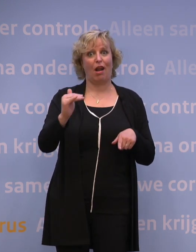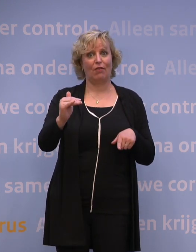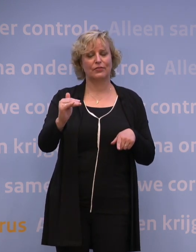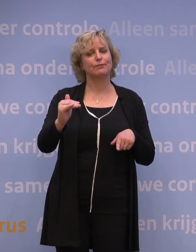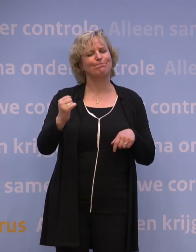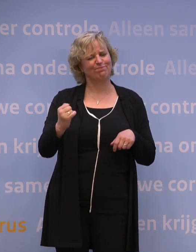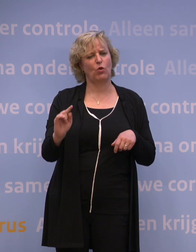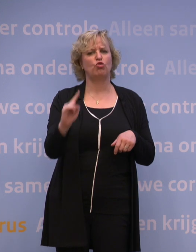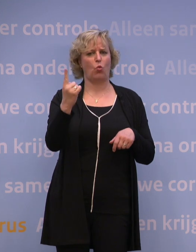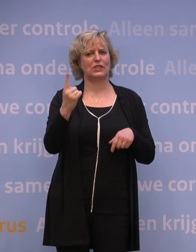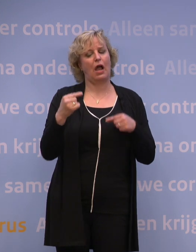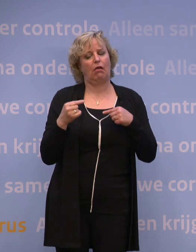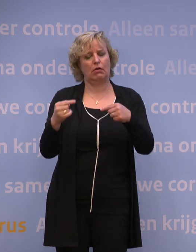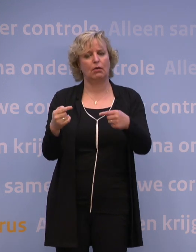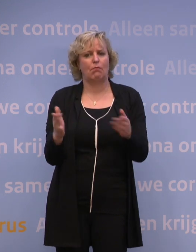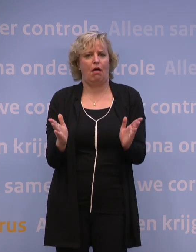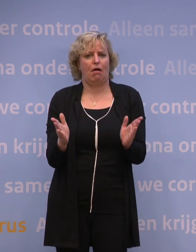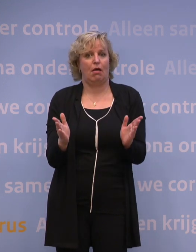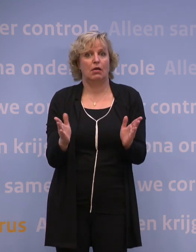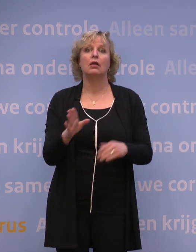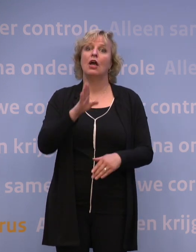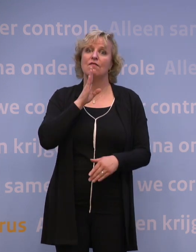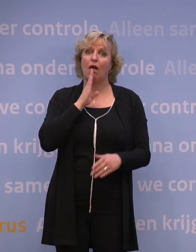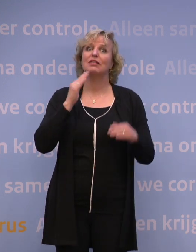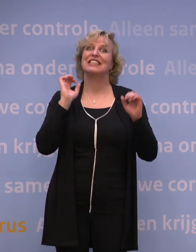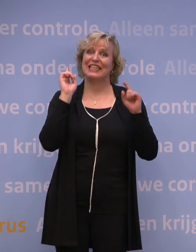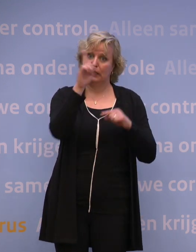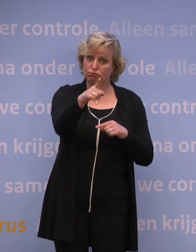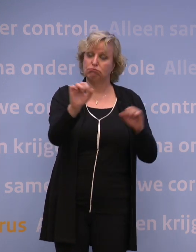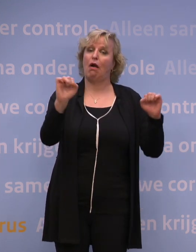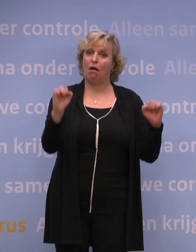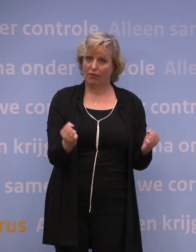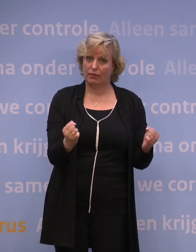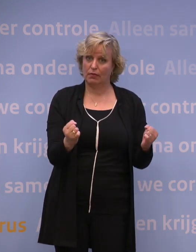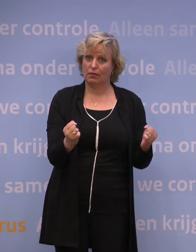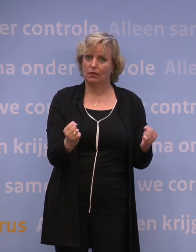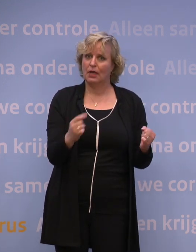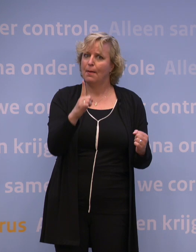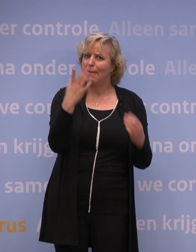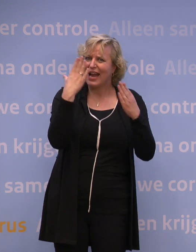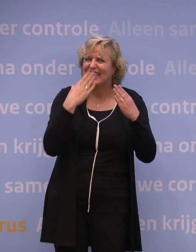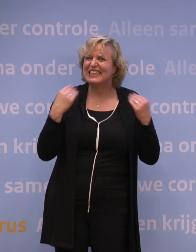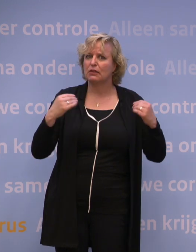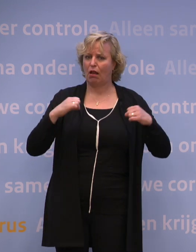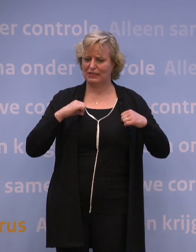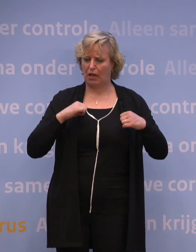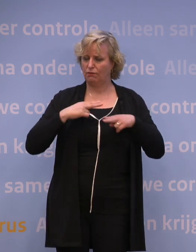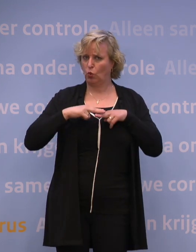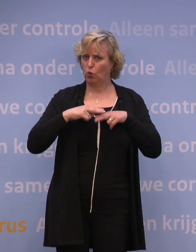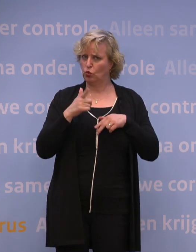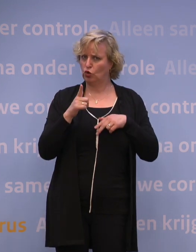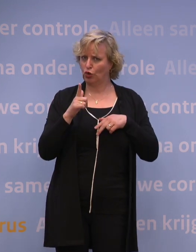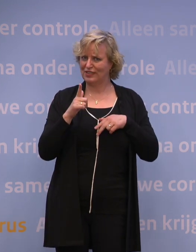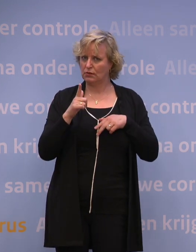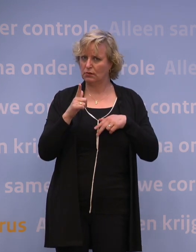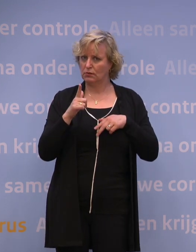echt noodzakelijk is. We kunnen dus op vakantie, maar Nederland zelf staat nog niet op groen. En dat betekent